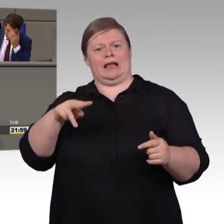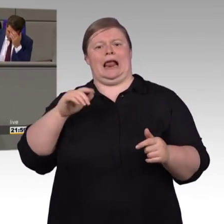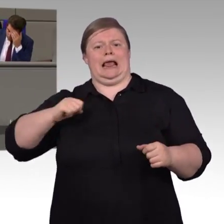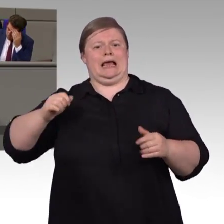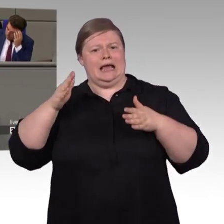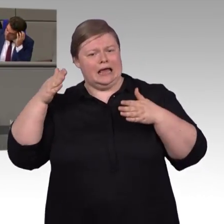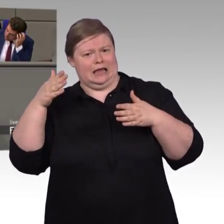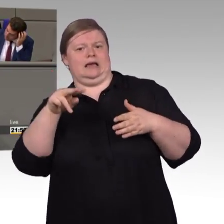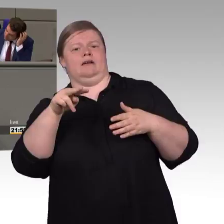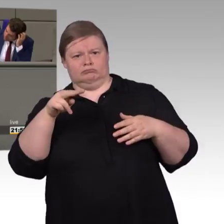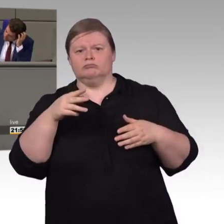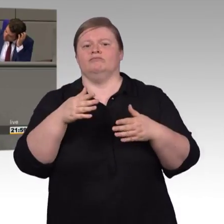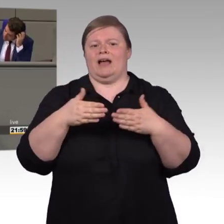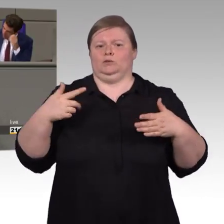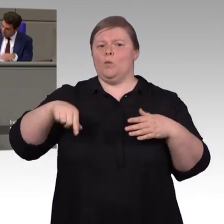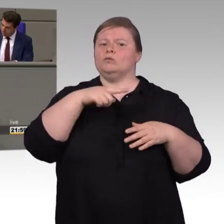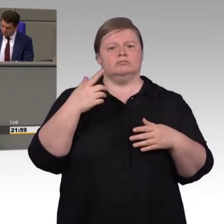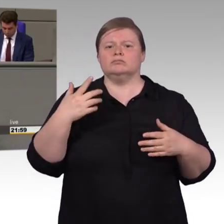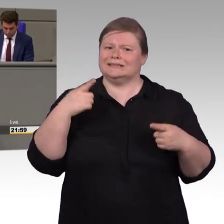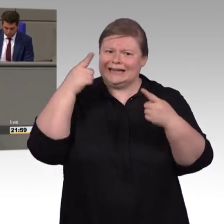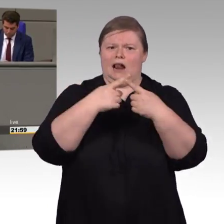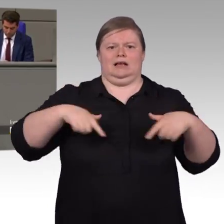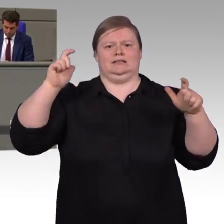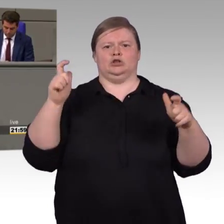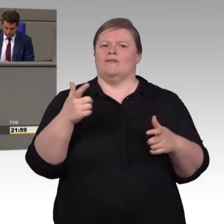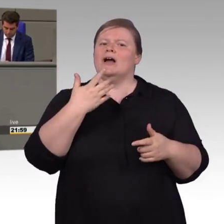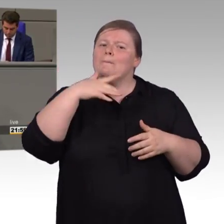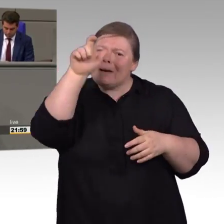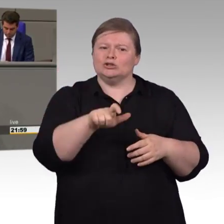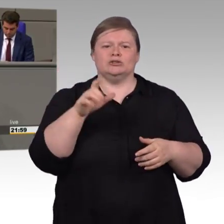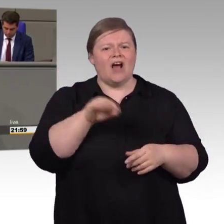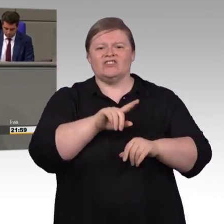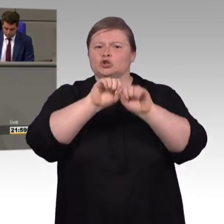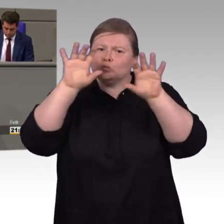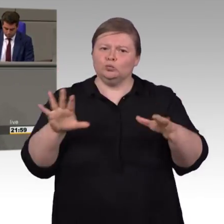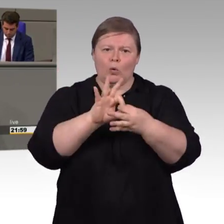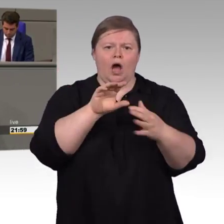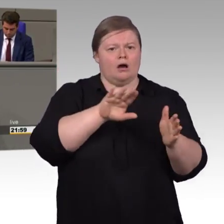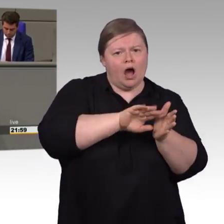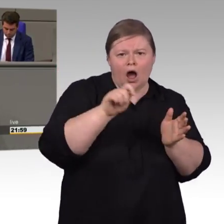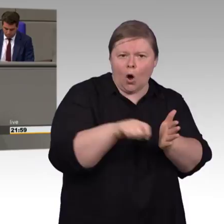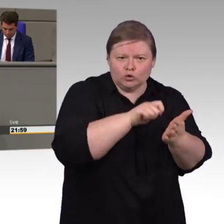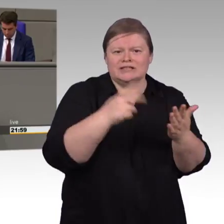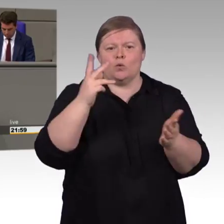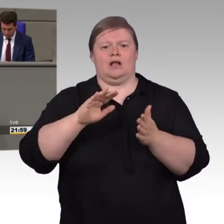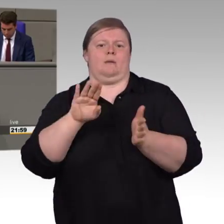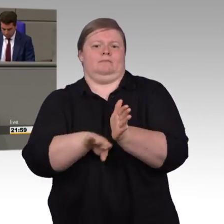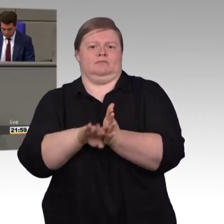Kollegen, stellen Sie sich vor, Sie hätten eine Behinderung, wollen mit Freunden ins Kino oder ins Restaurant gehen. Sie können das aber nicht, weil Sie dort nicht hineinkommen, weil dort